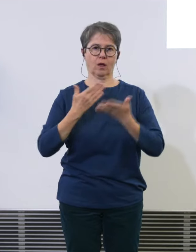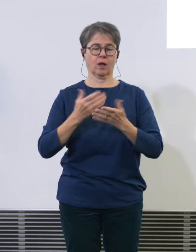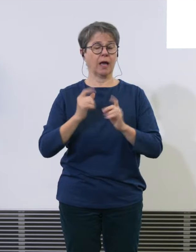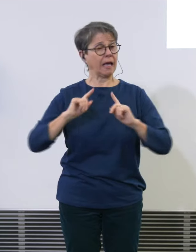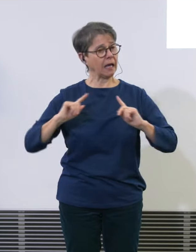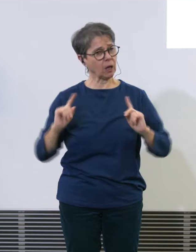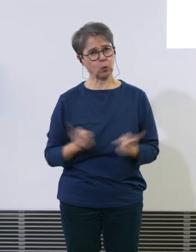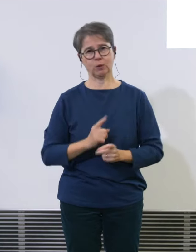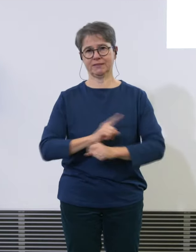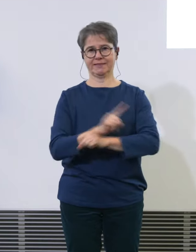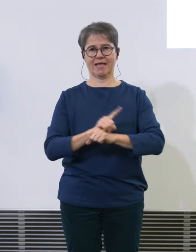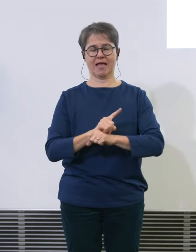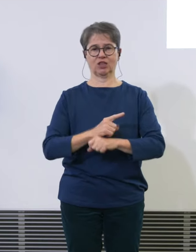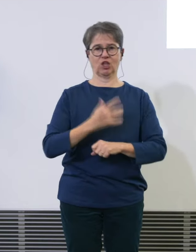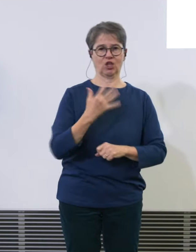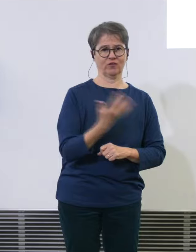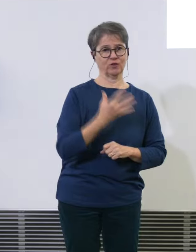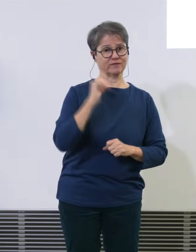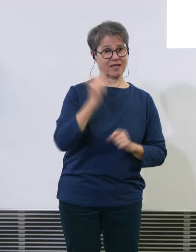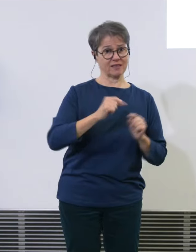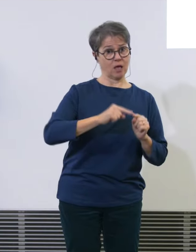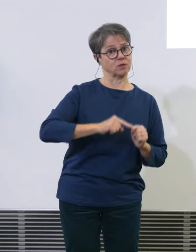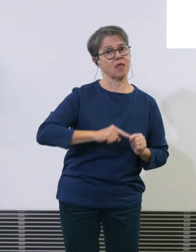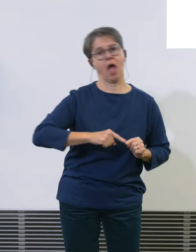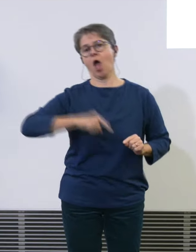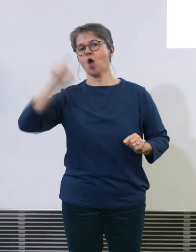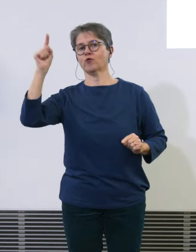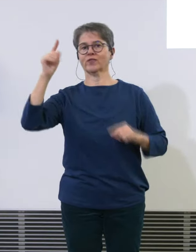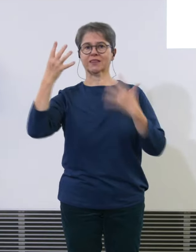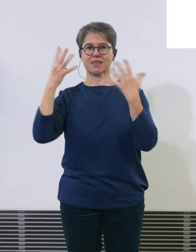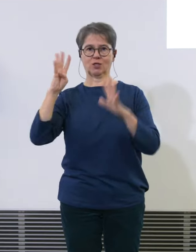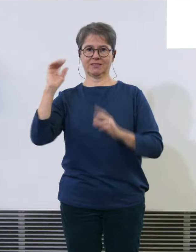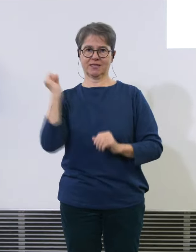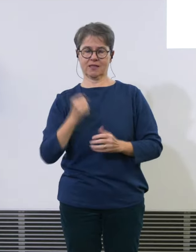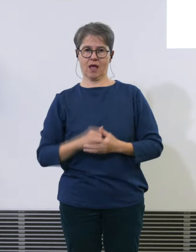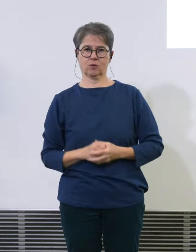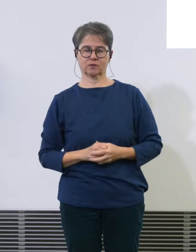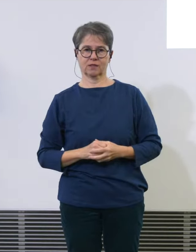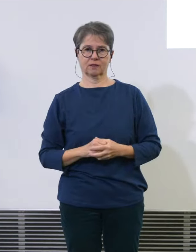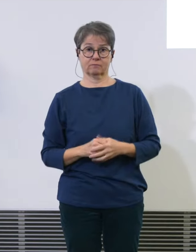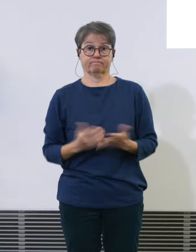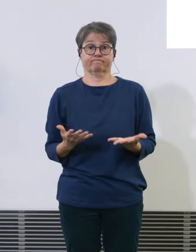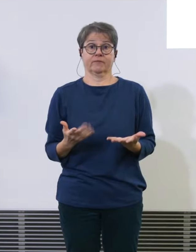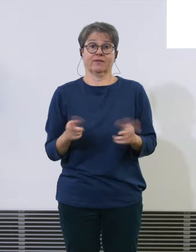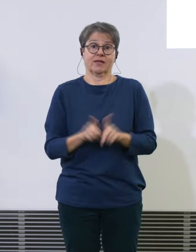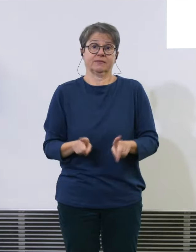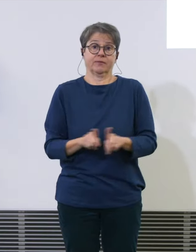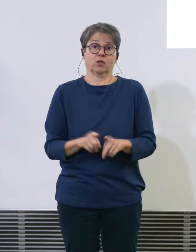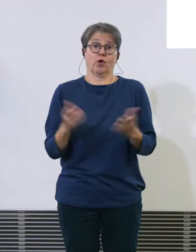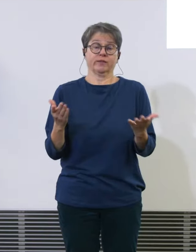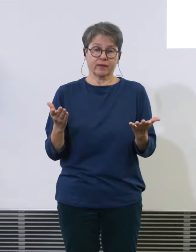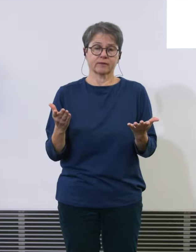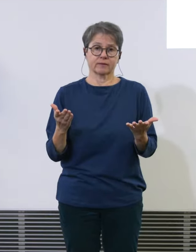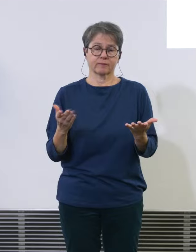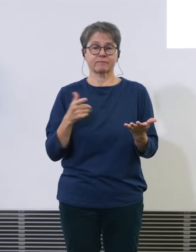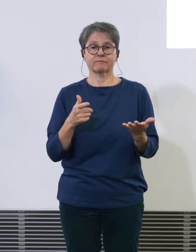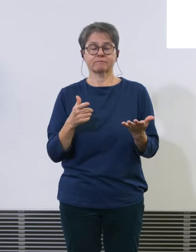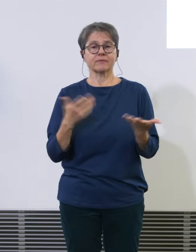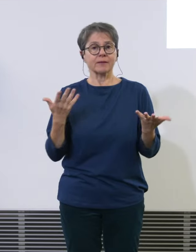Passagieren auf 90'000 Passagieren. Aber was heisst das? Das heisst, dass die Reiselust, meine Damen und Herren,